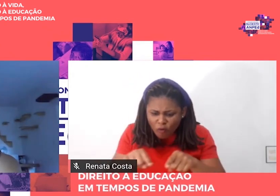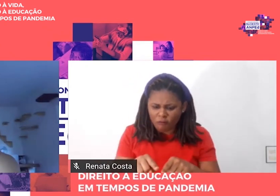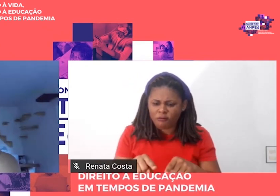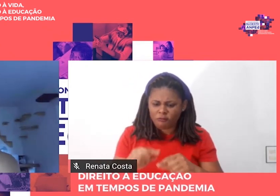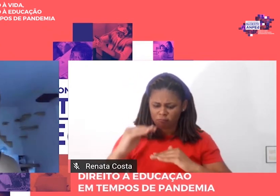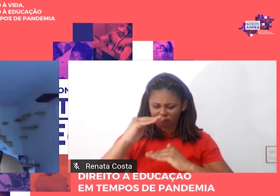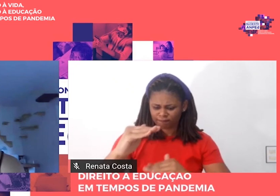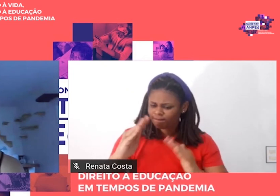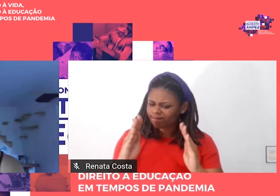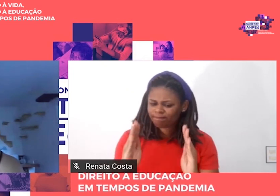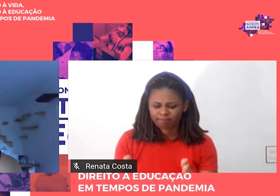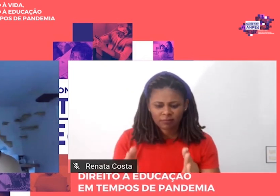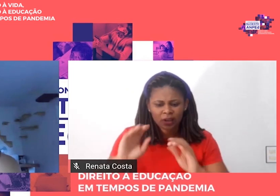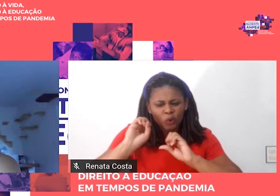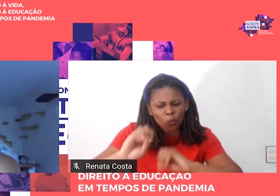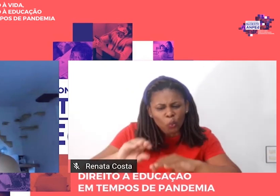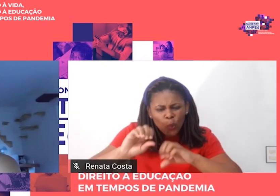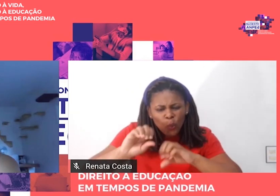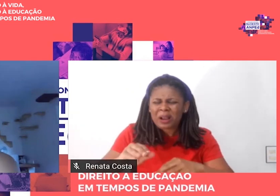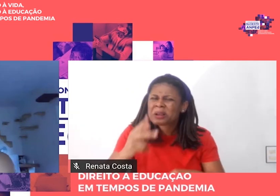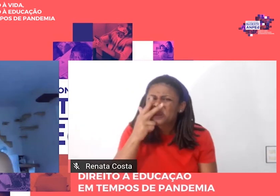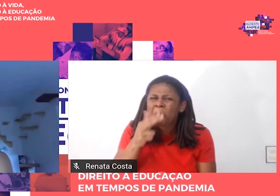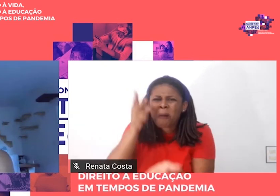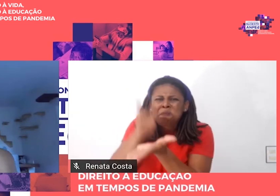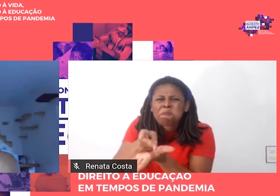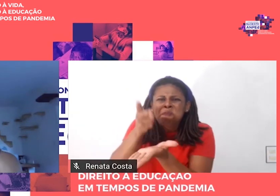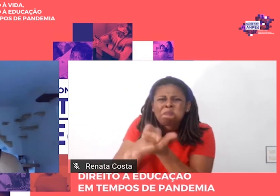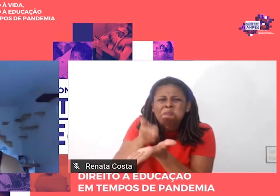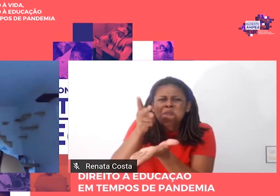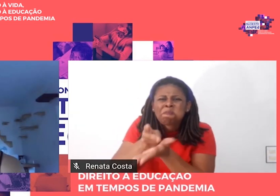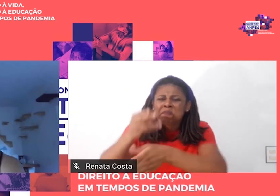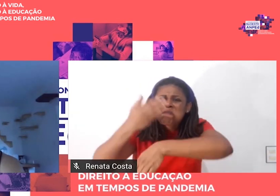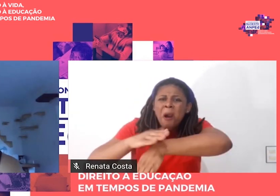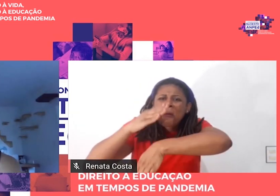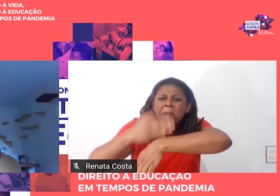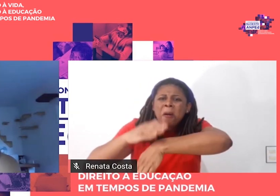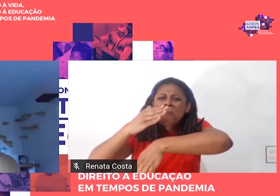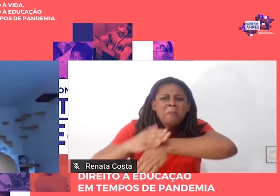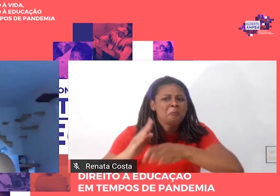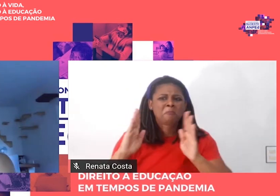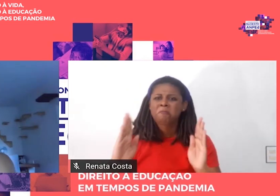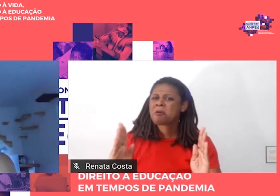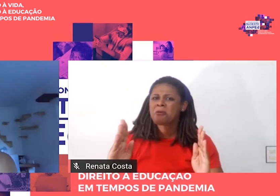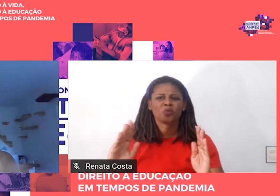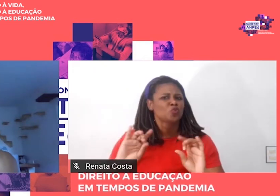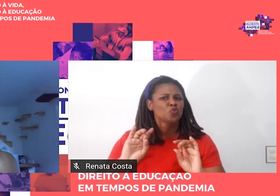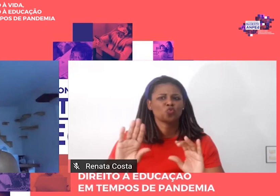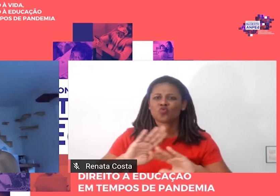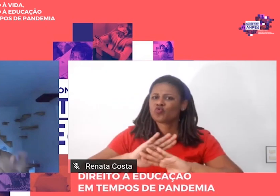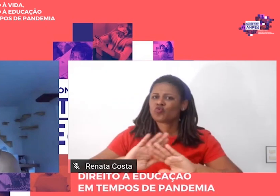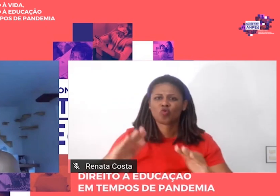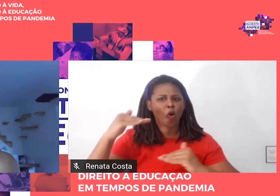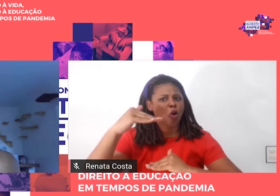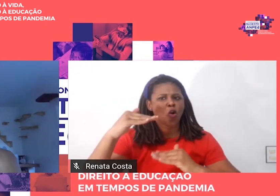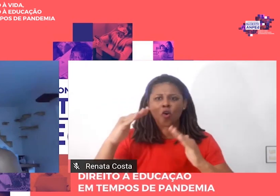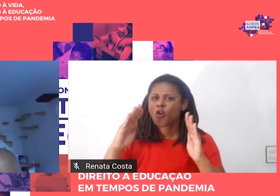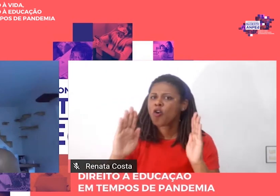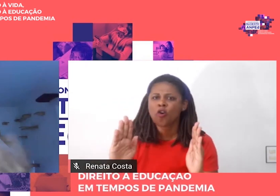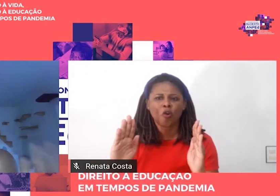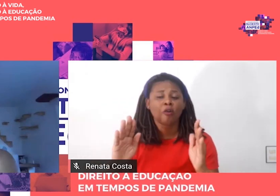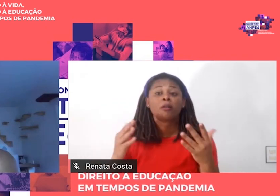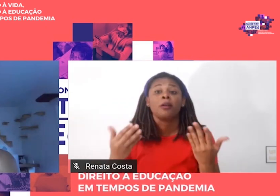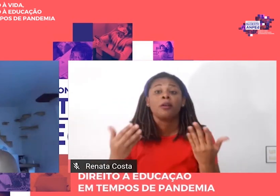aspectos, mecanizar o processo. Considerando as características do tecnicismo, de secundarização,